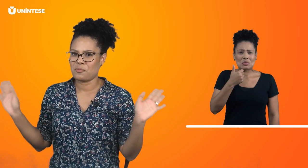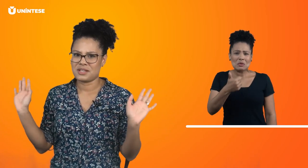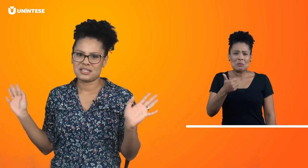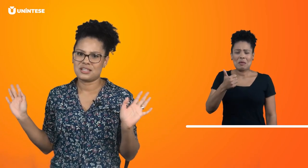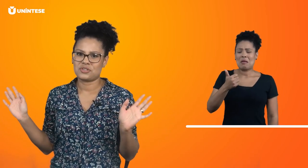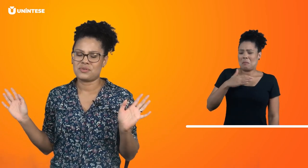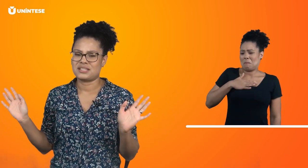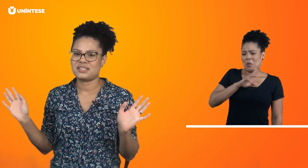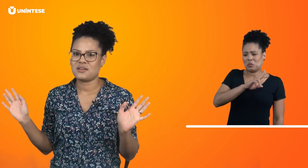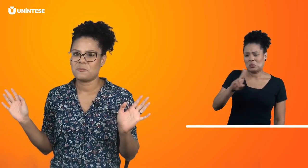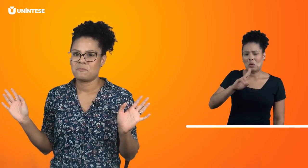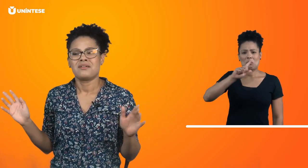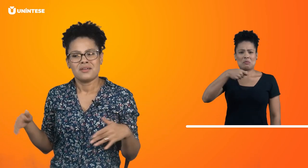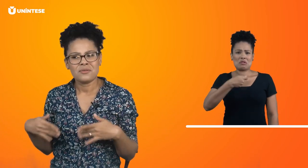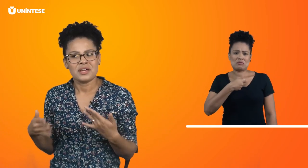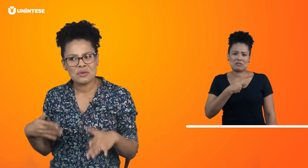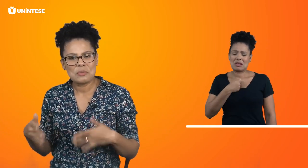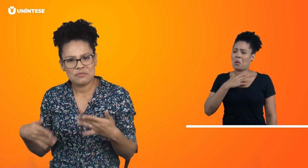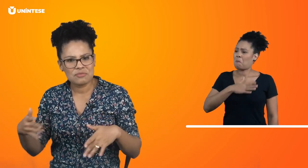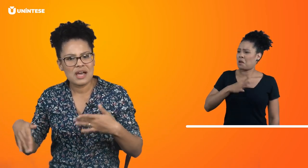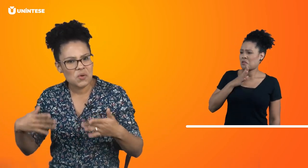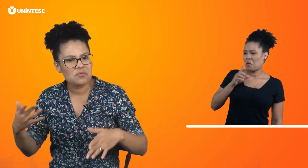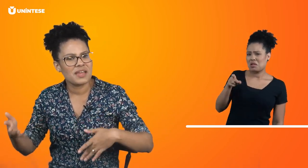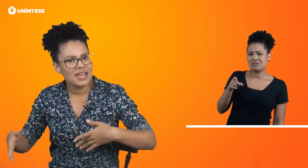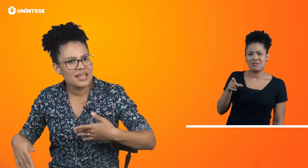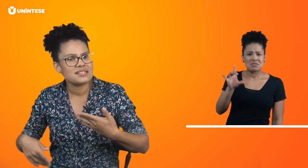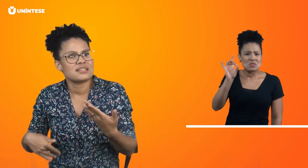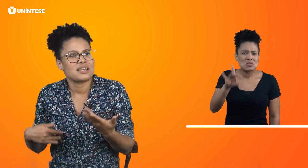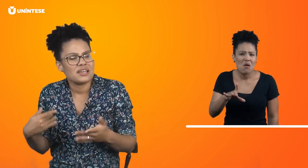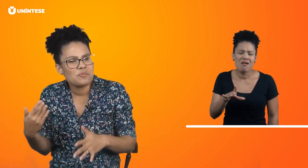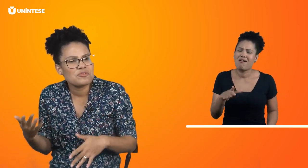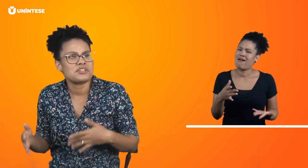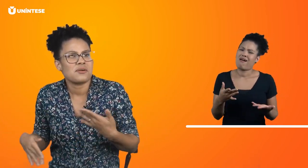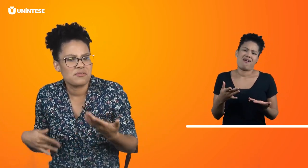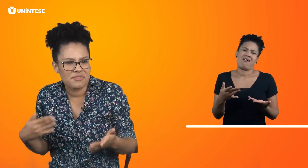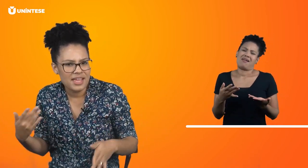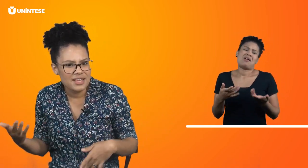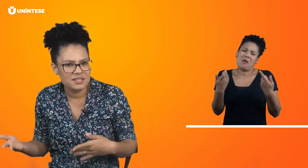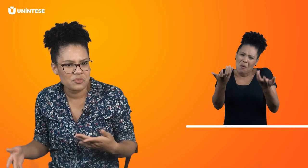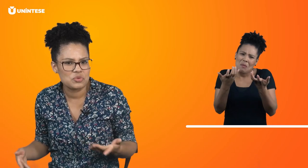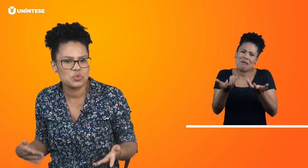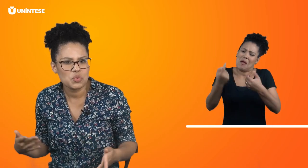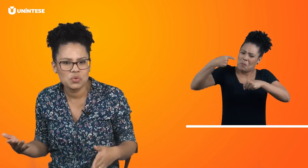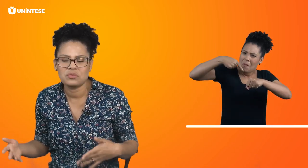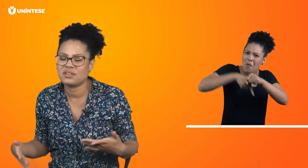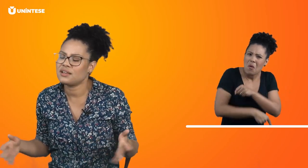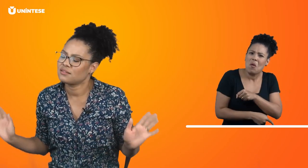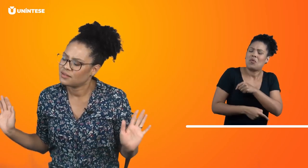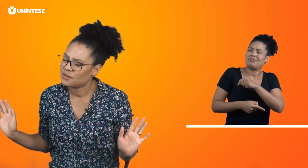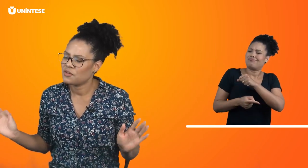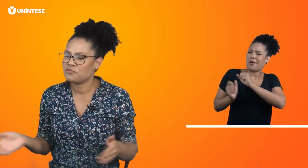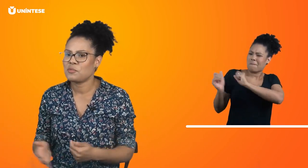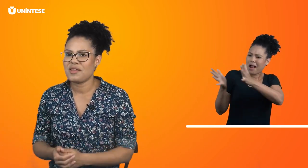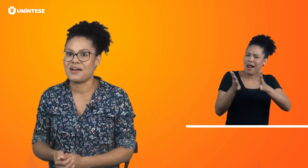um prazer em te conhecer. Eu quero aprofundar a conversa. Quero puxar a conversa com o surdo, né? Vamos lá.